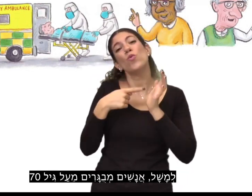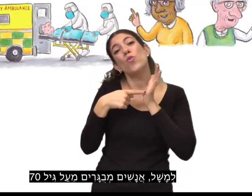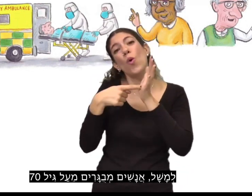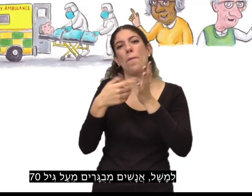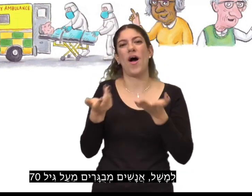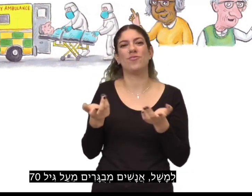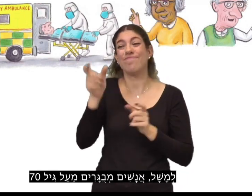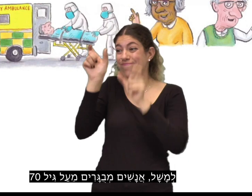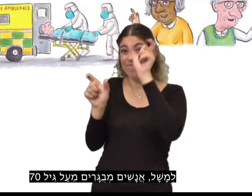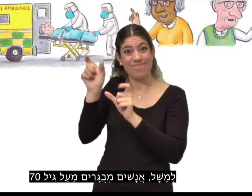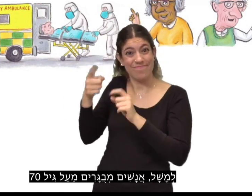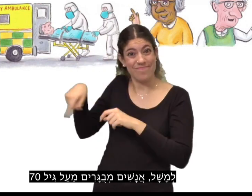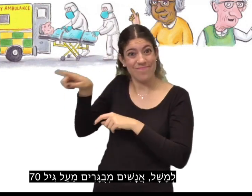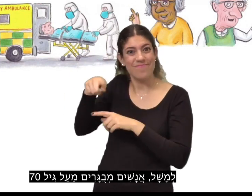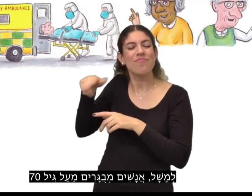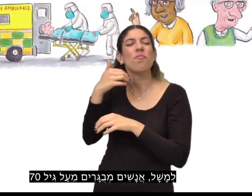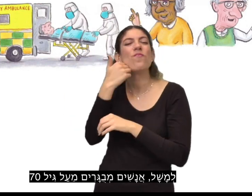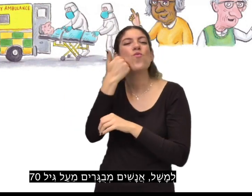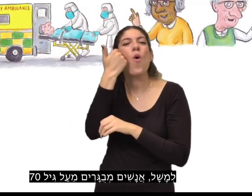למשל, אנשים מבוגרים מעל גיל 70.